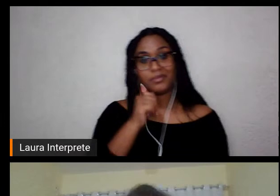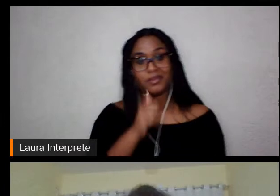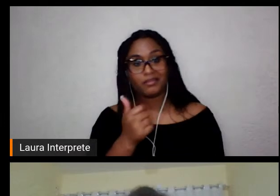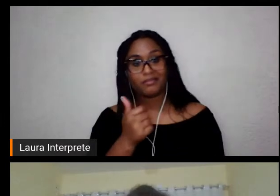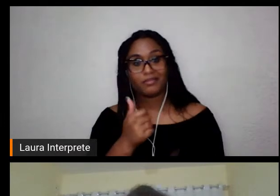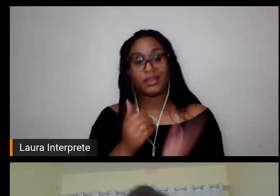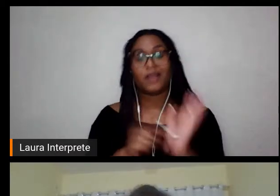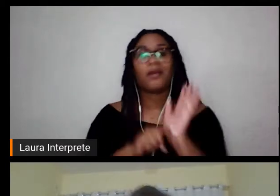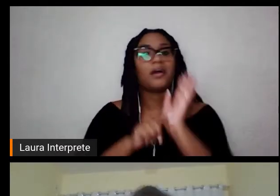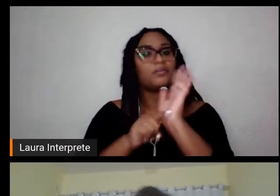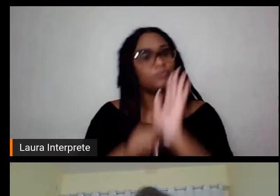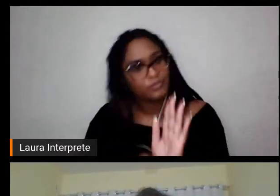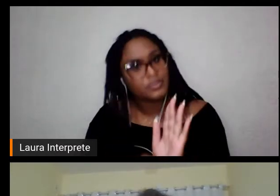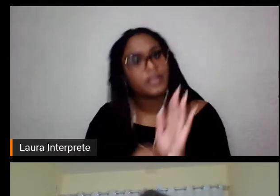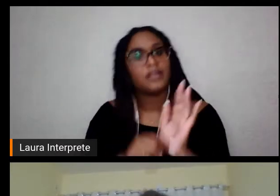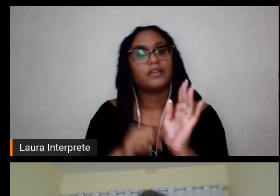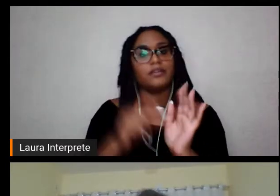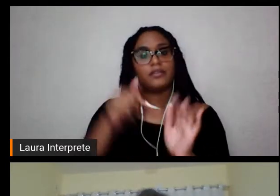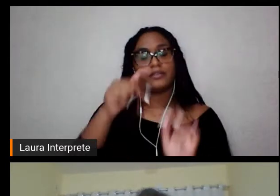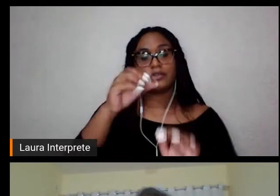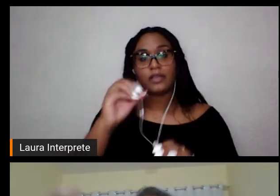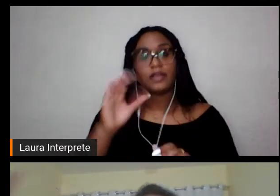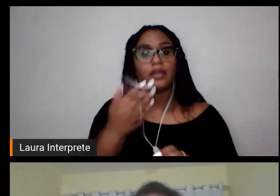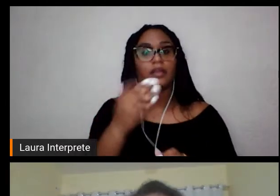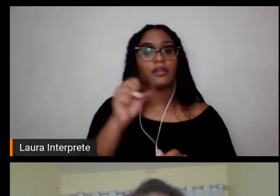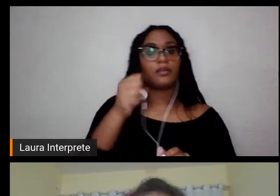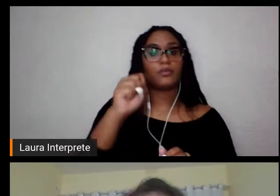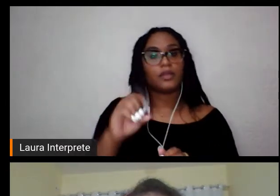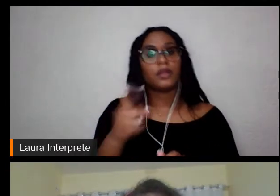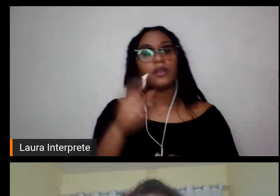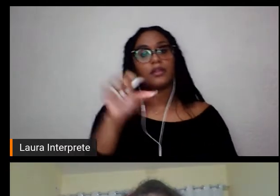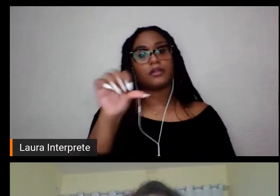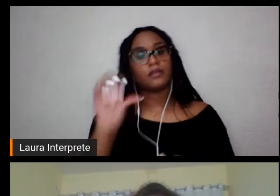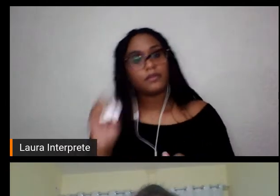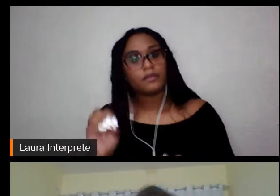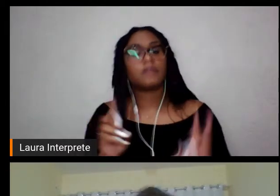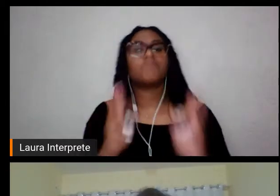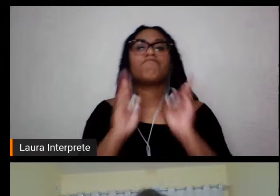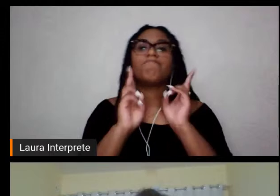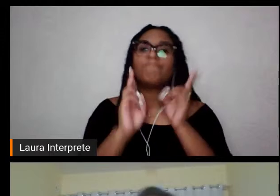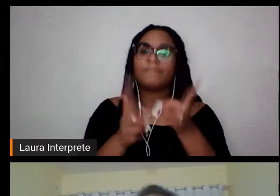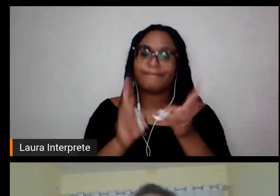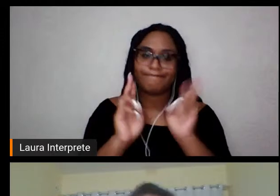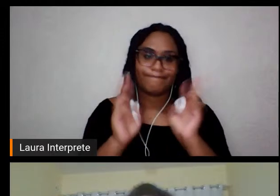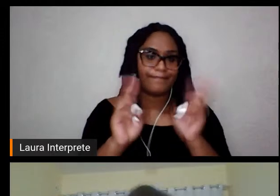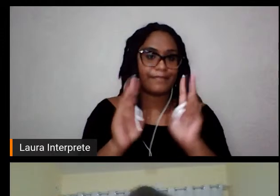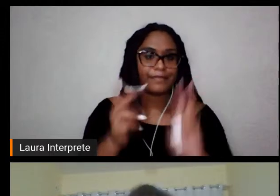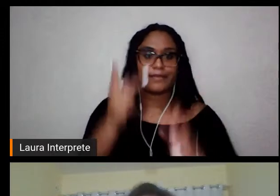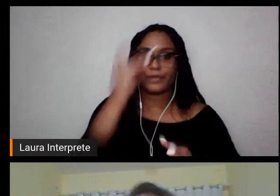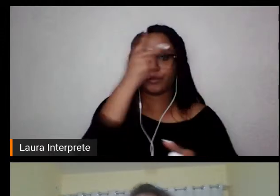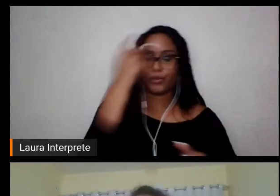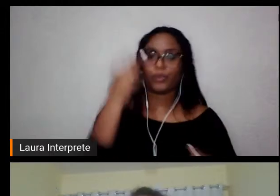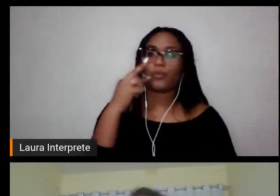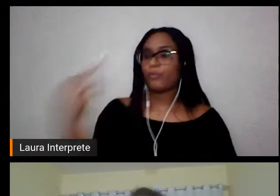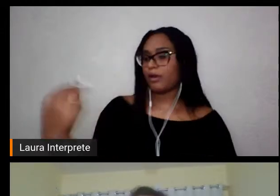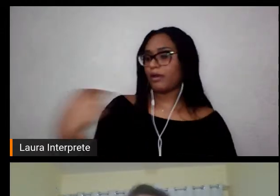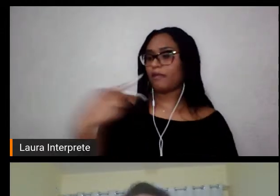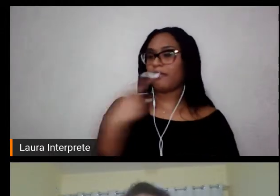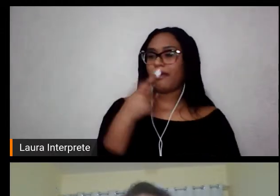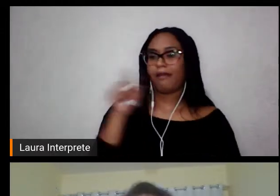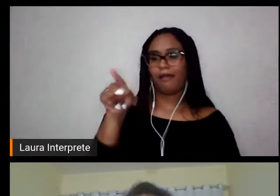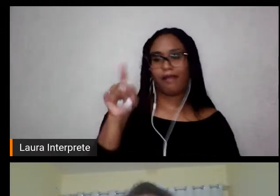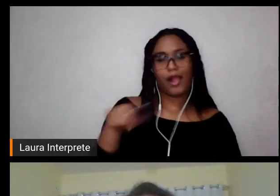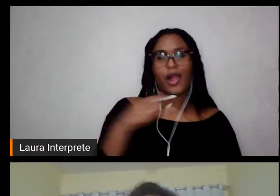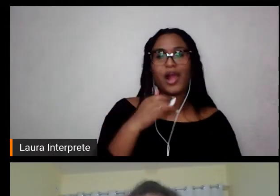era sempre o preconceito. Além do preconceito, se